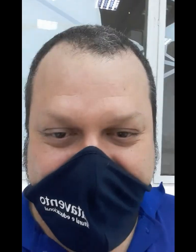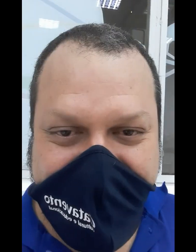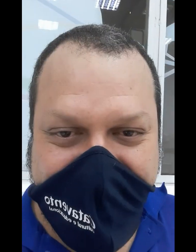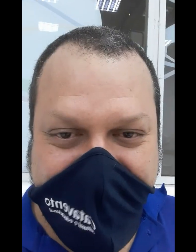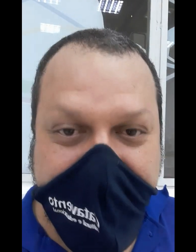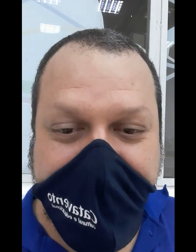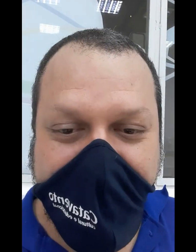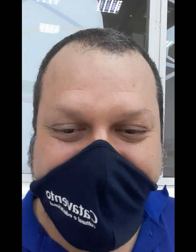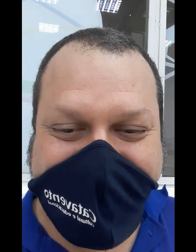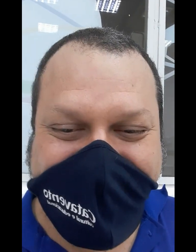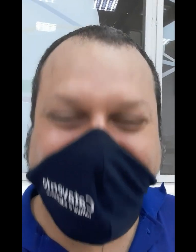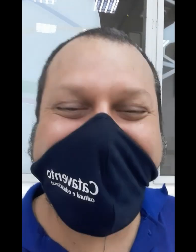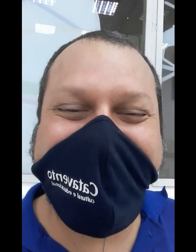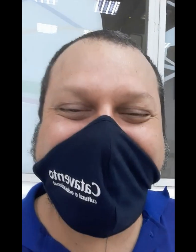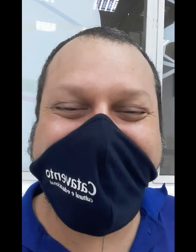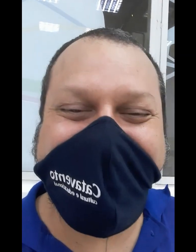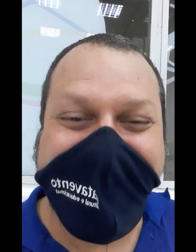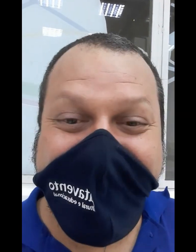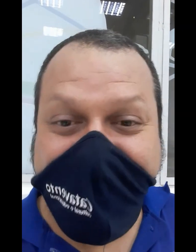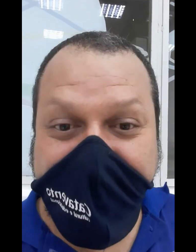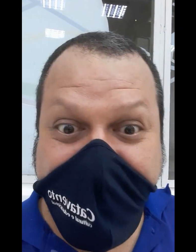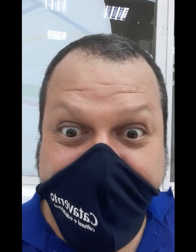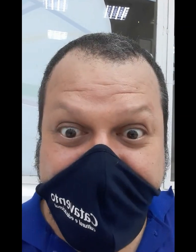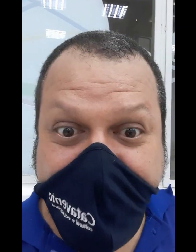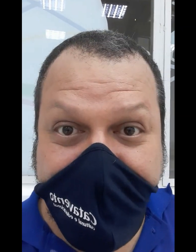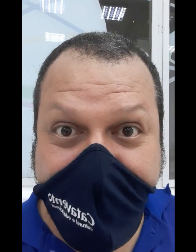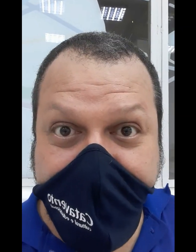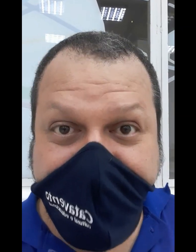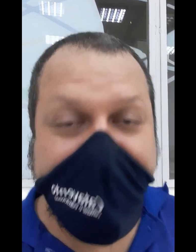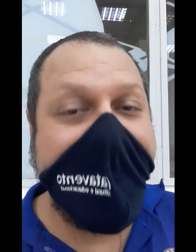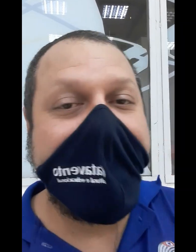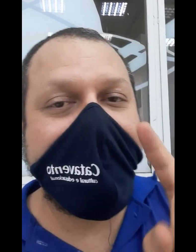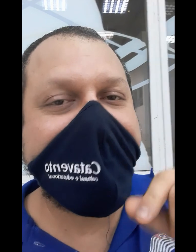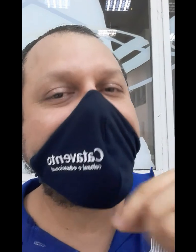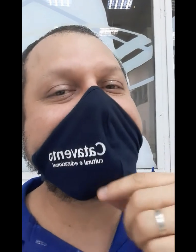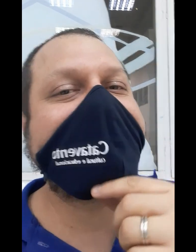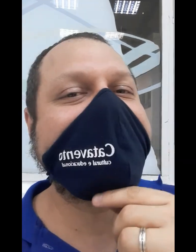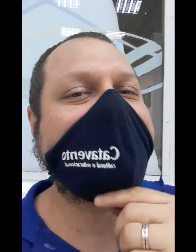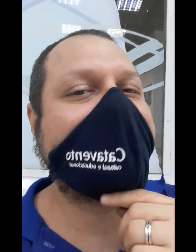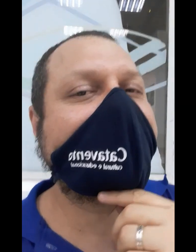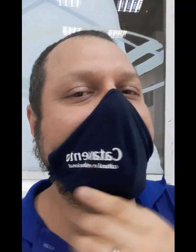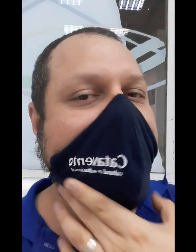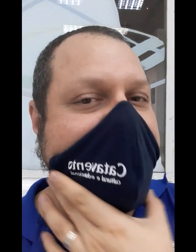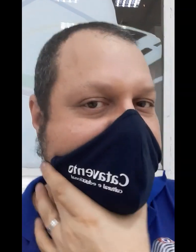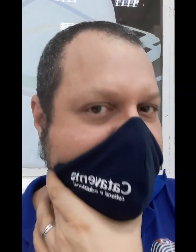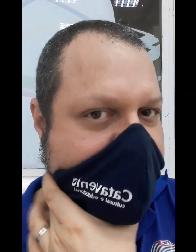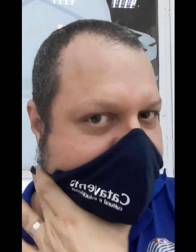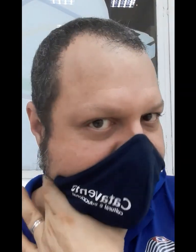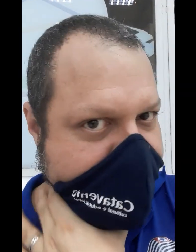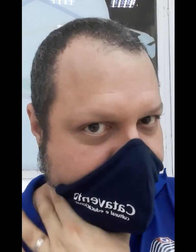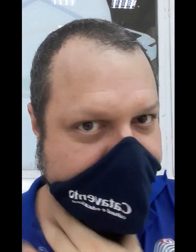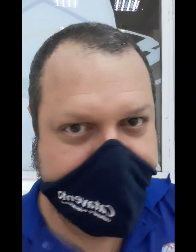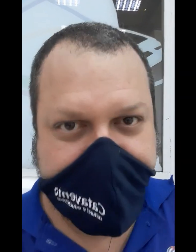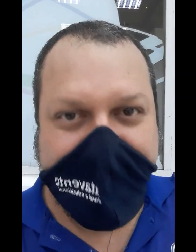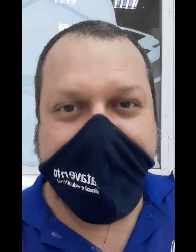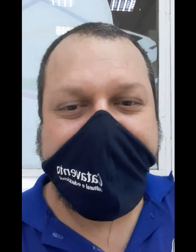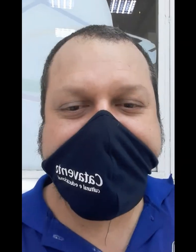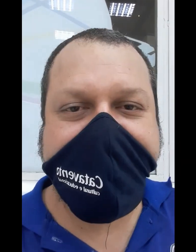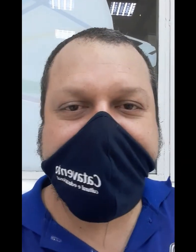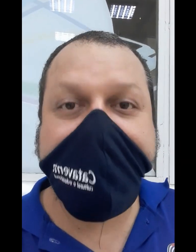Né? Porreta. Então, é isso, gente. Qualquer dúvida, manda mensagem lá no grupo para a gente, que a gente vai responder. Beleza, gente? Um